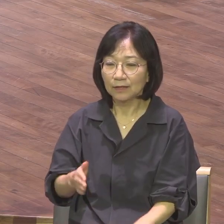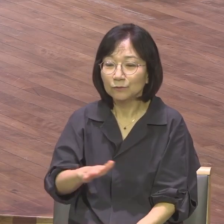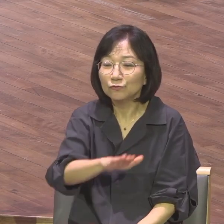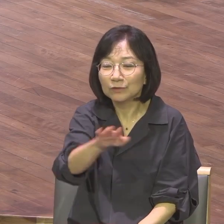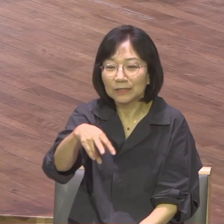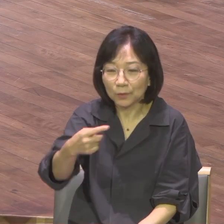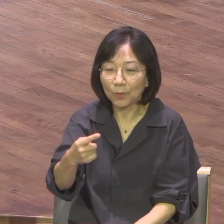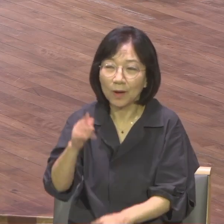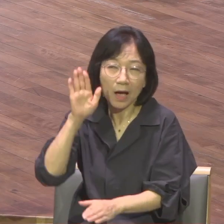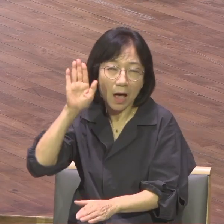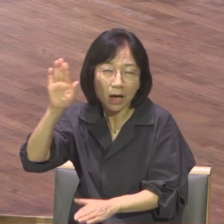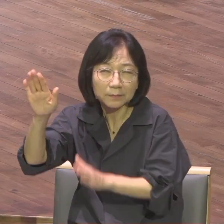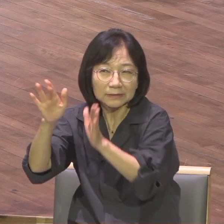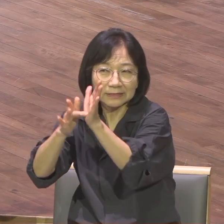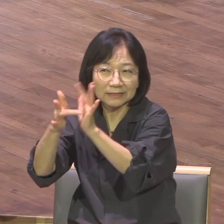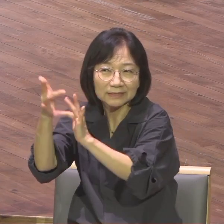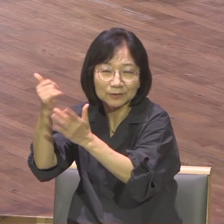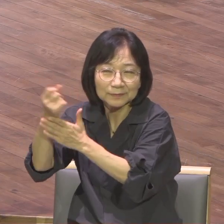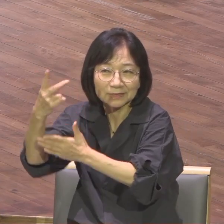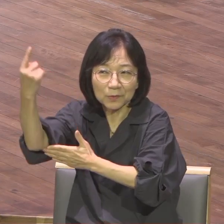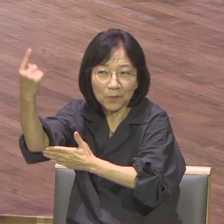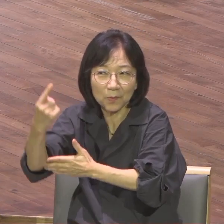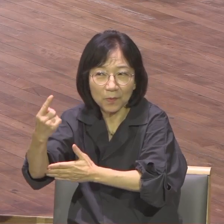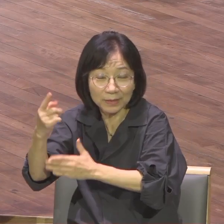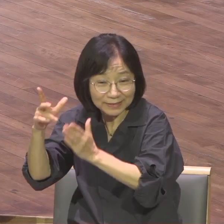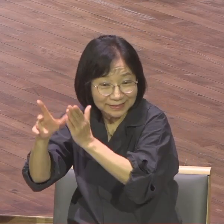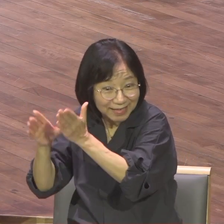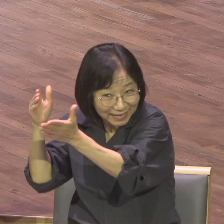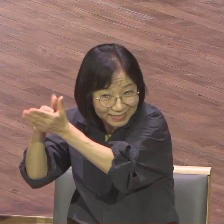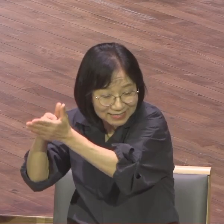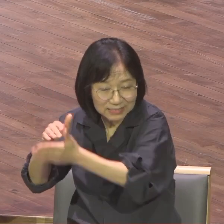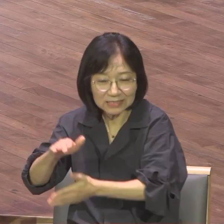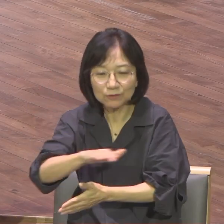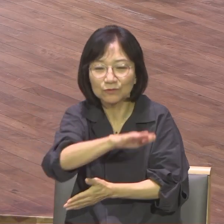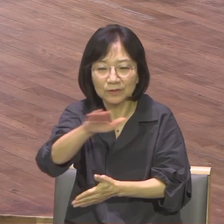우리의 후대와 다음 세대에 전달하기 위함입니다